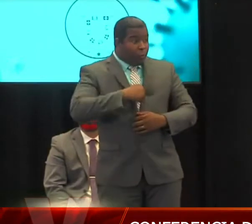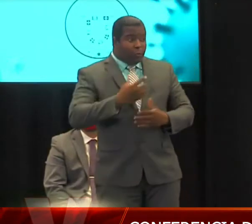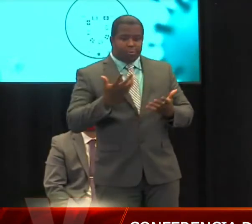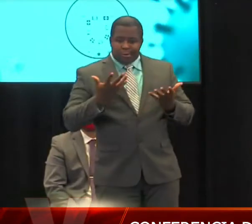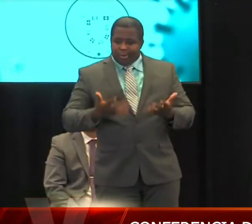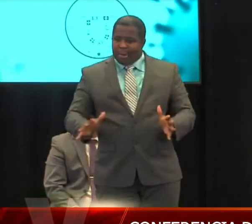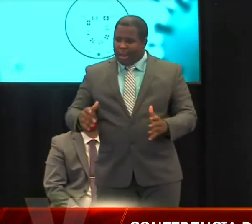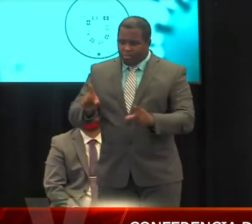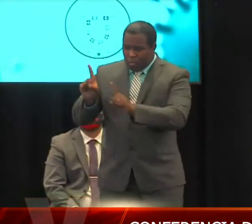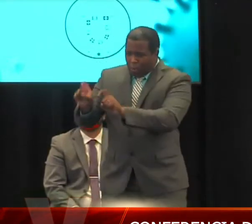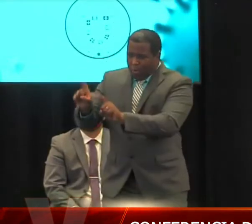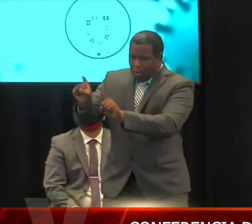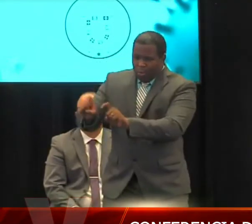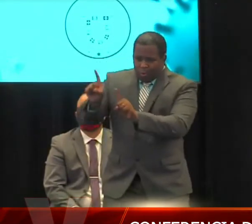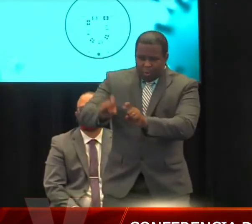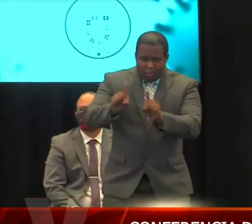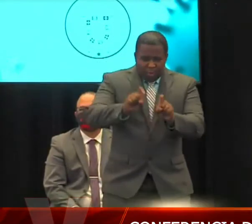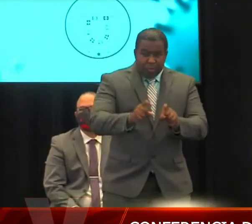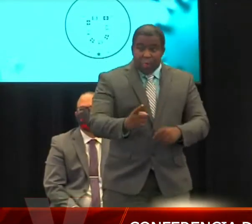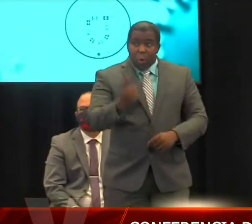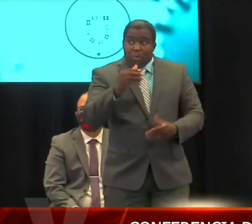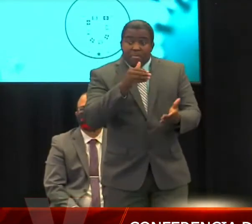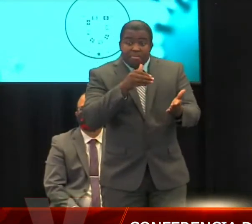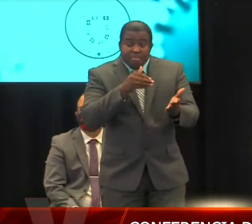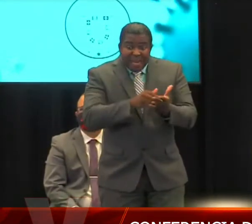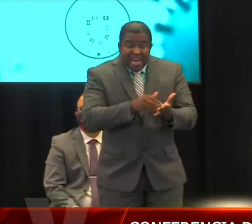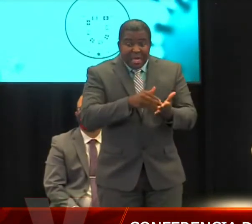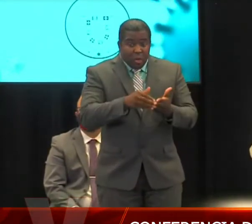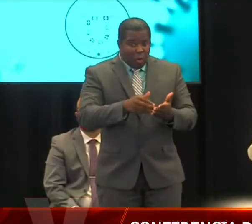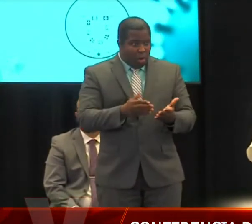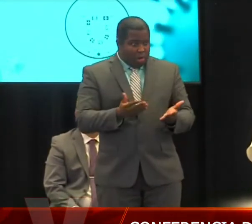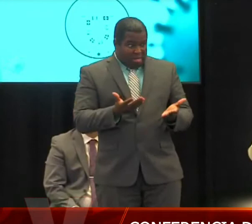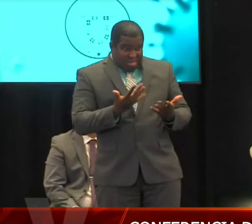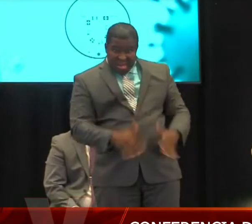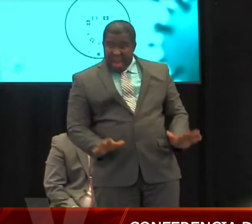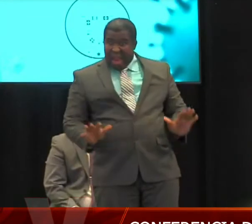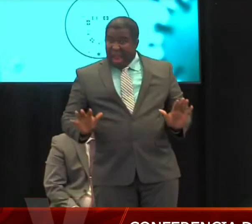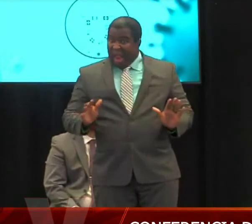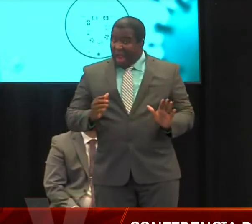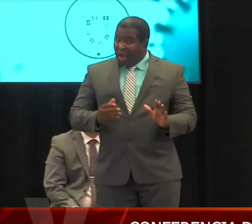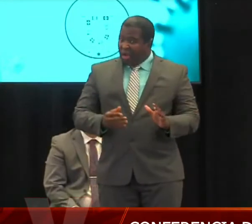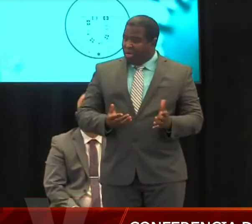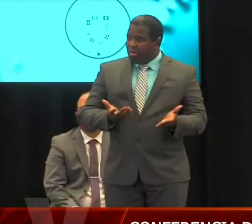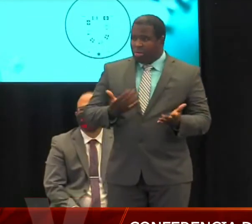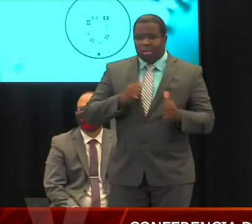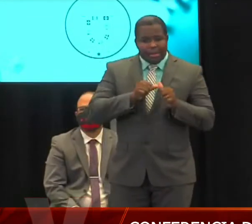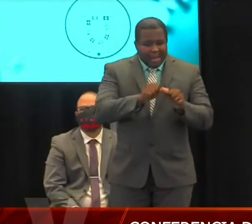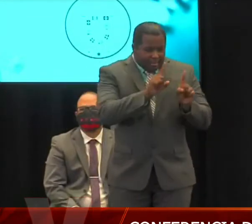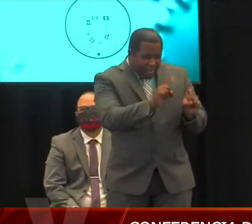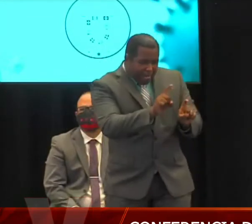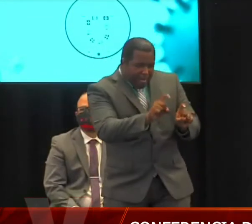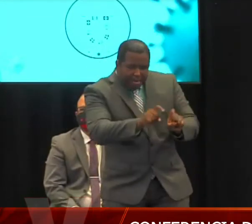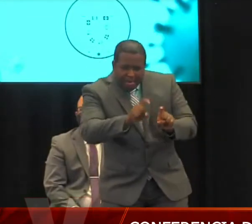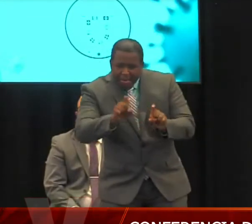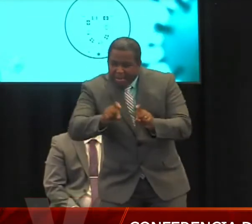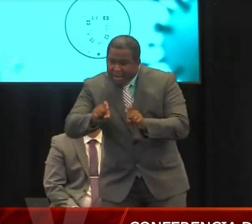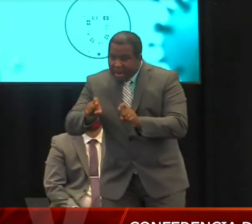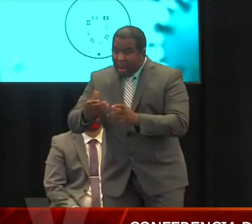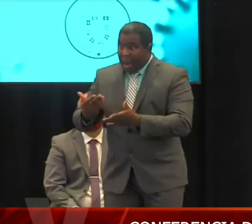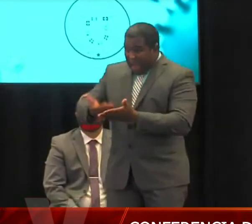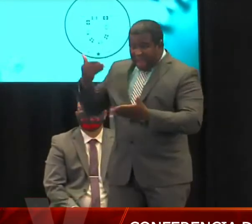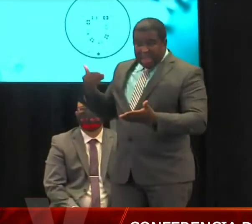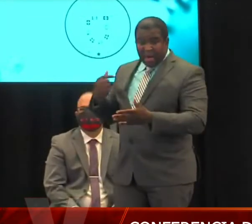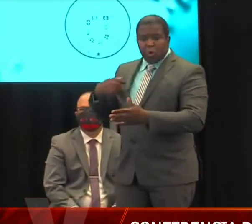serológicas, el dato se cuestionaba, cuando yo empecé en marzo 30, teníamos 1.500 pruebas disponibles en Puerto Rico,